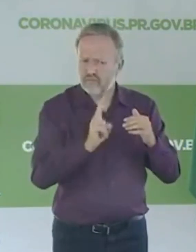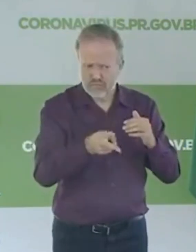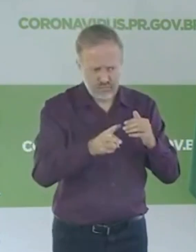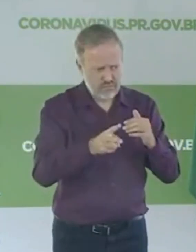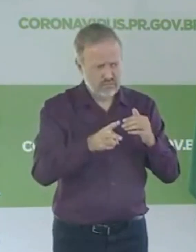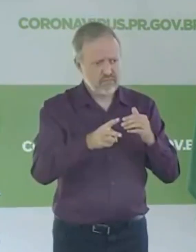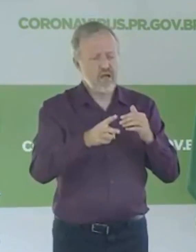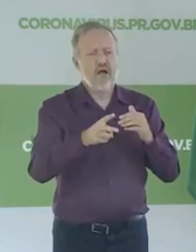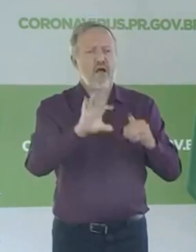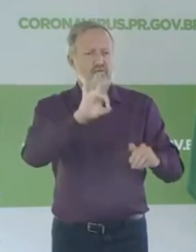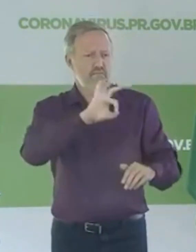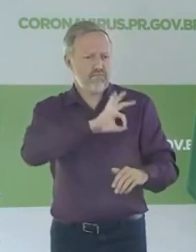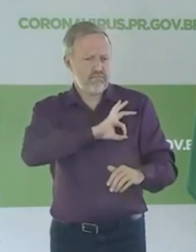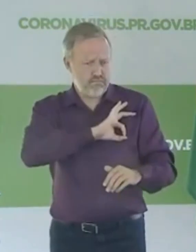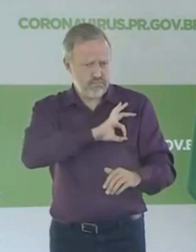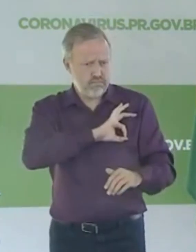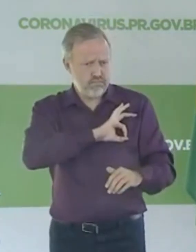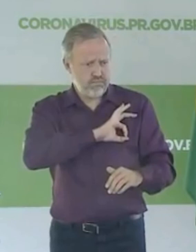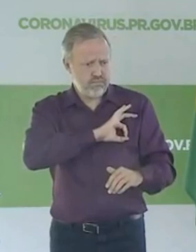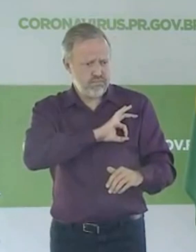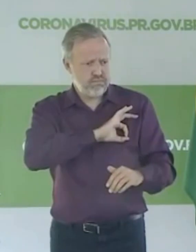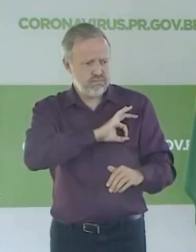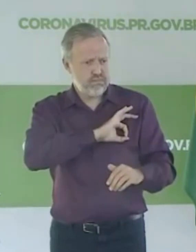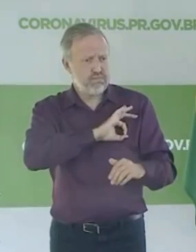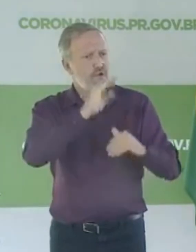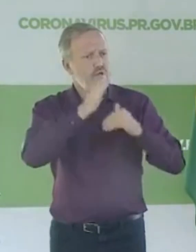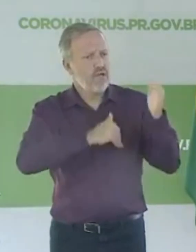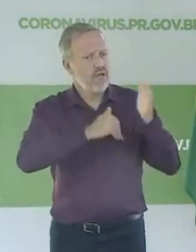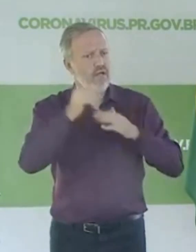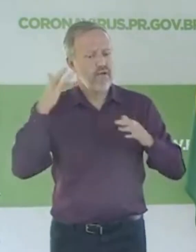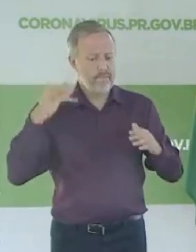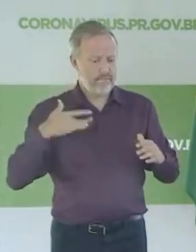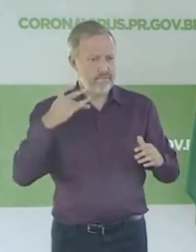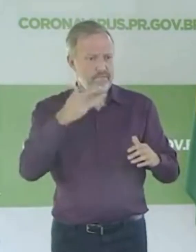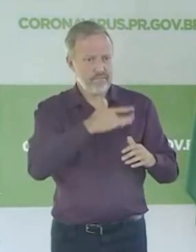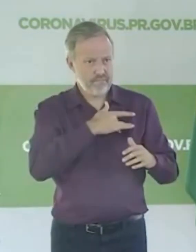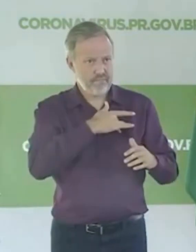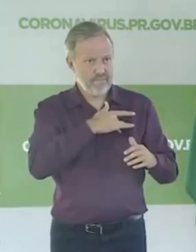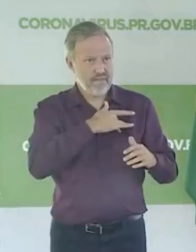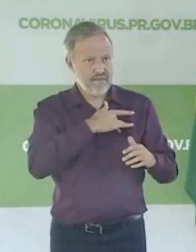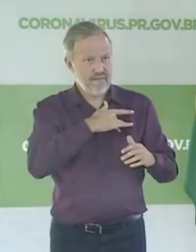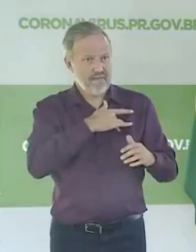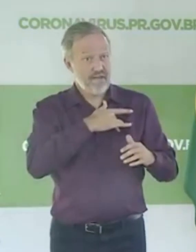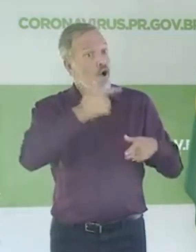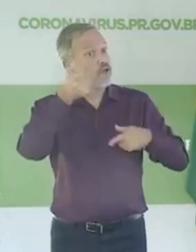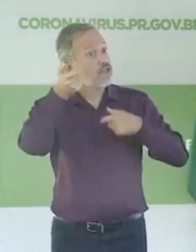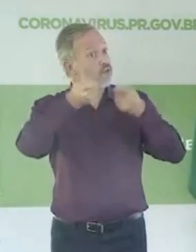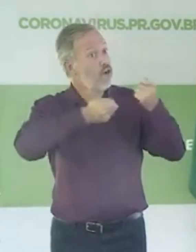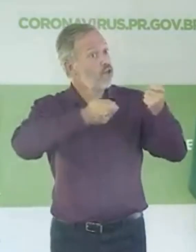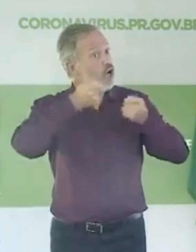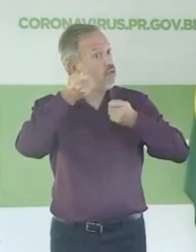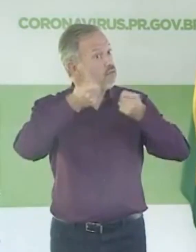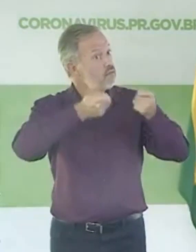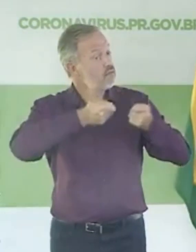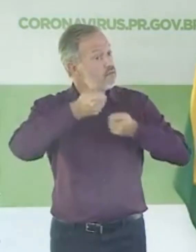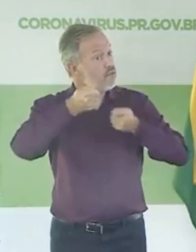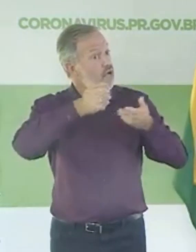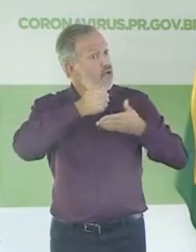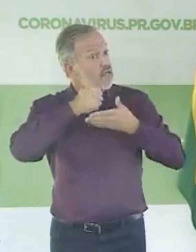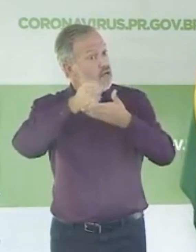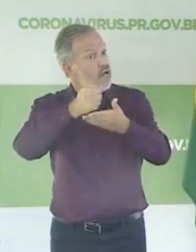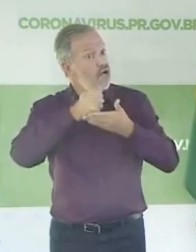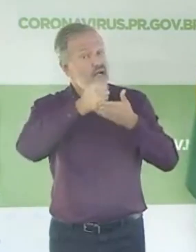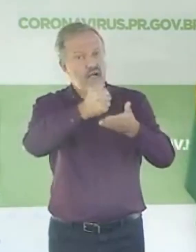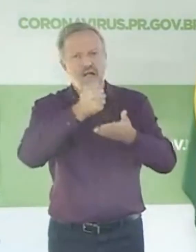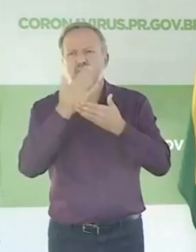os nossos policiais, são os nossos profissionais da área de saúde, são os caminhoneiros que estão o dia todo levando comida para abastecer os nossos